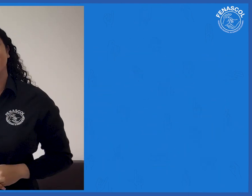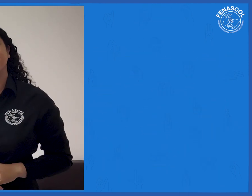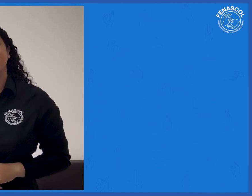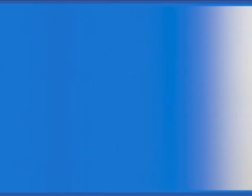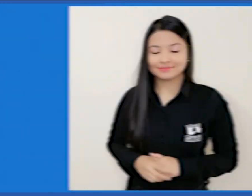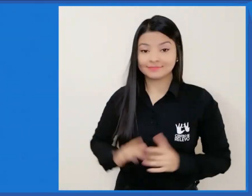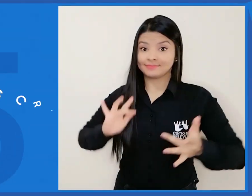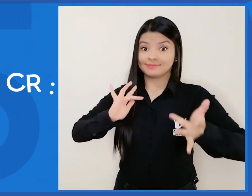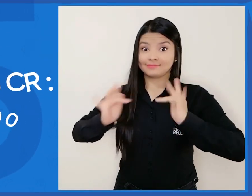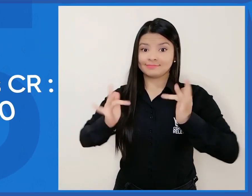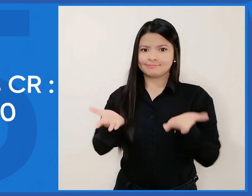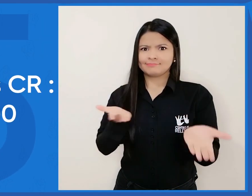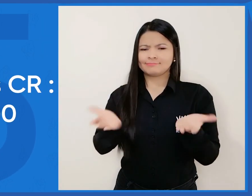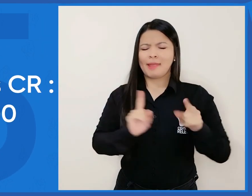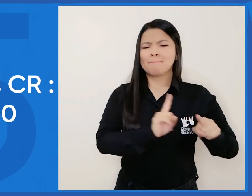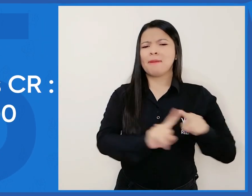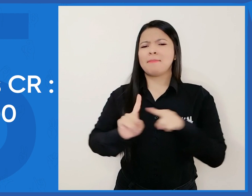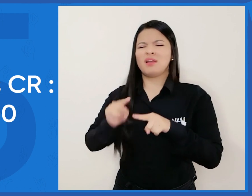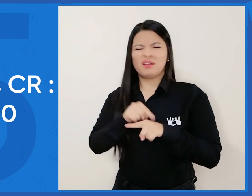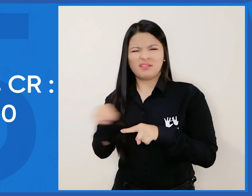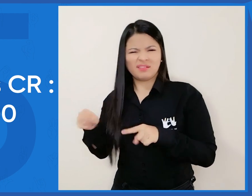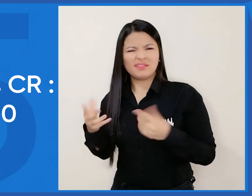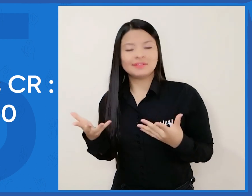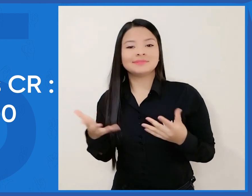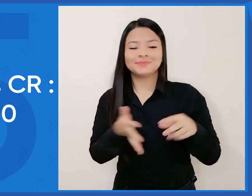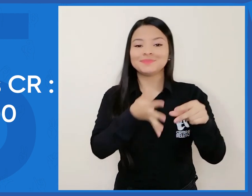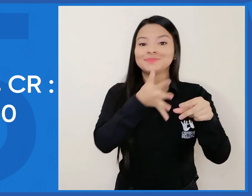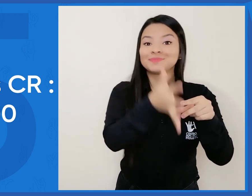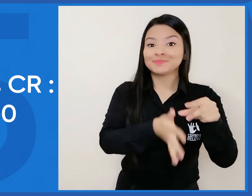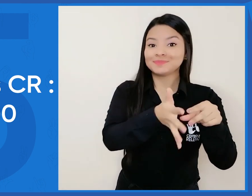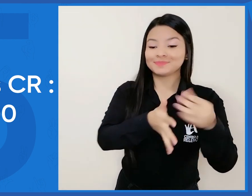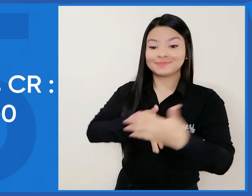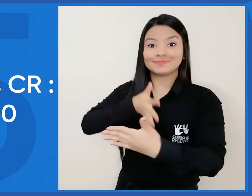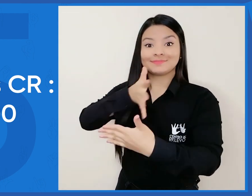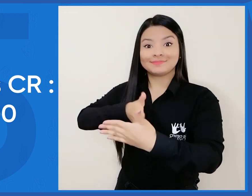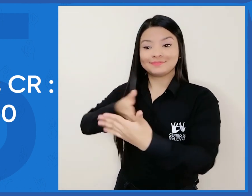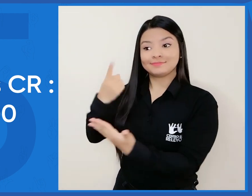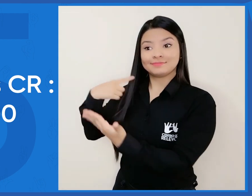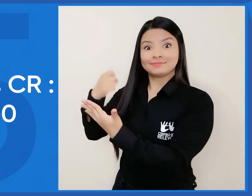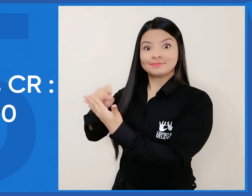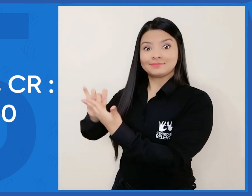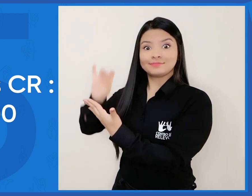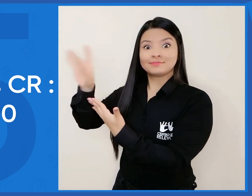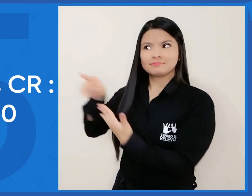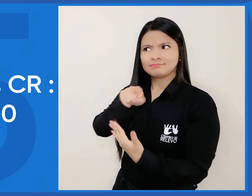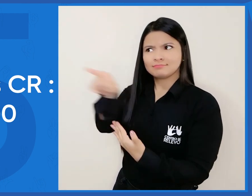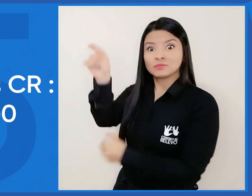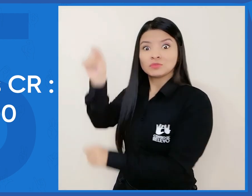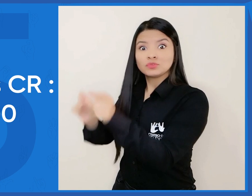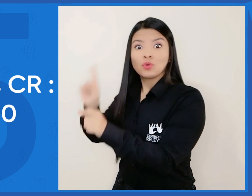lengua los servicios del centro relevo si el relevo llamadas y vídeo mensajes por whatsapp han tenido accesibilidad para las personas